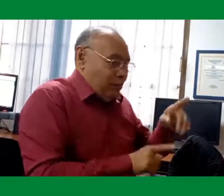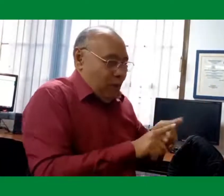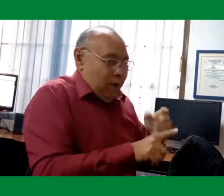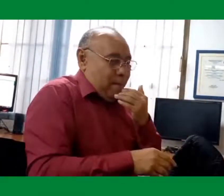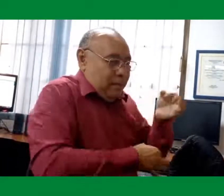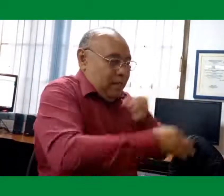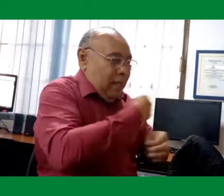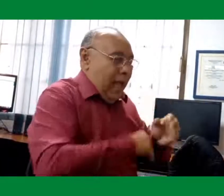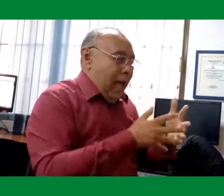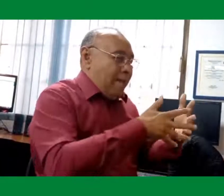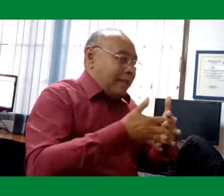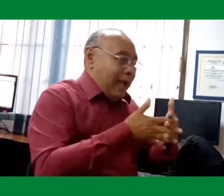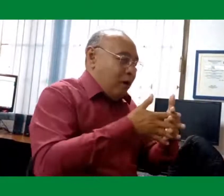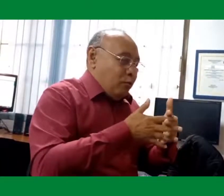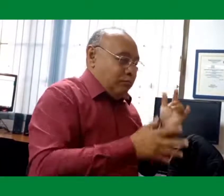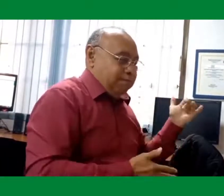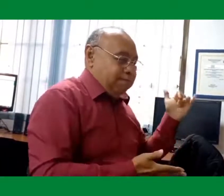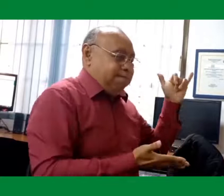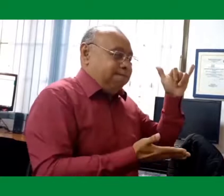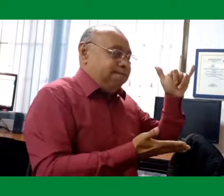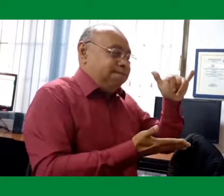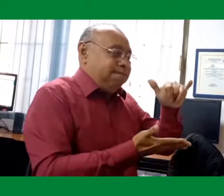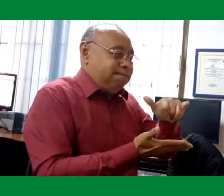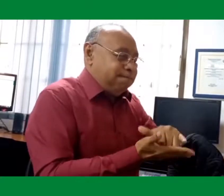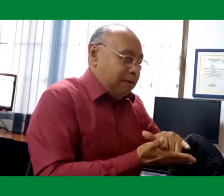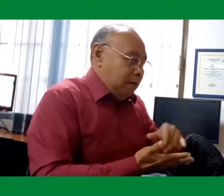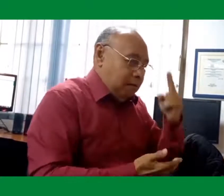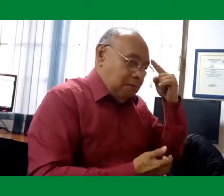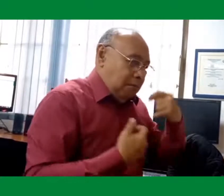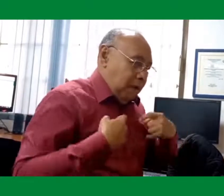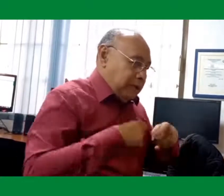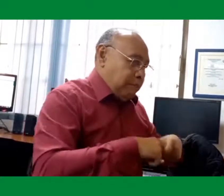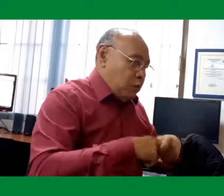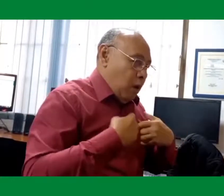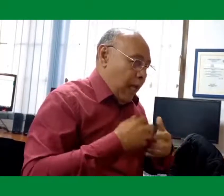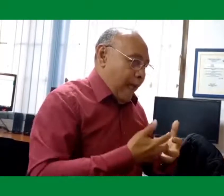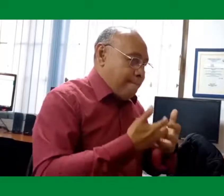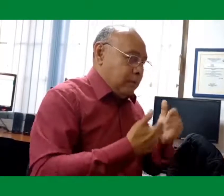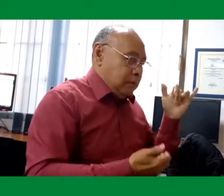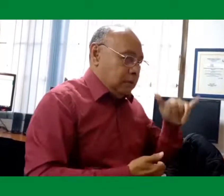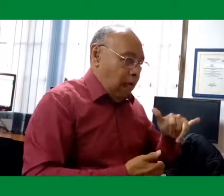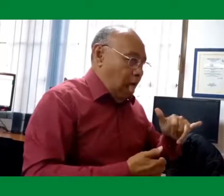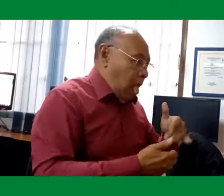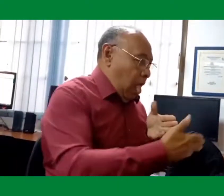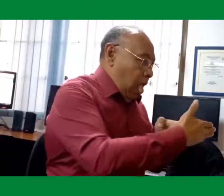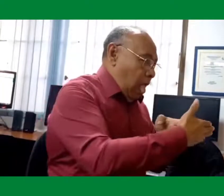Como por ejemplo, cuando un norteamericano viaja a nuestro país y no sabe español,